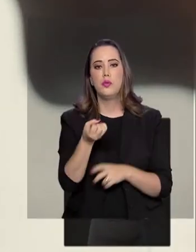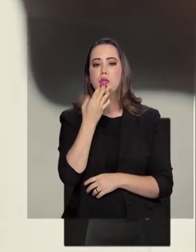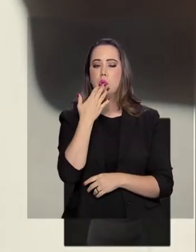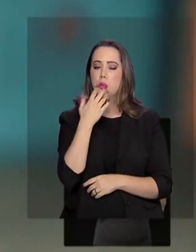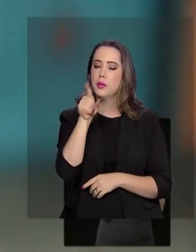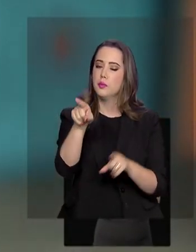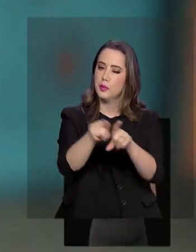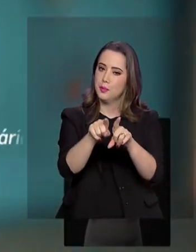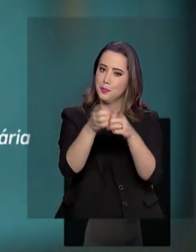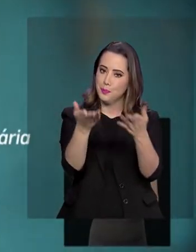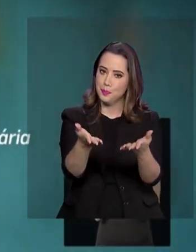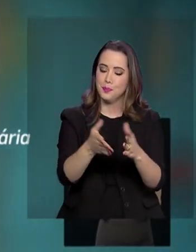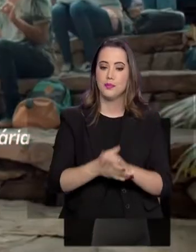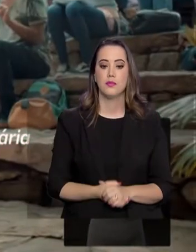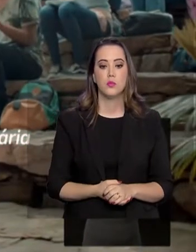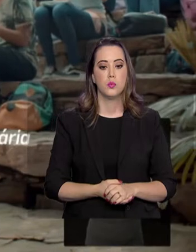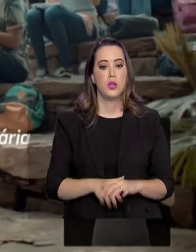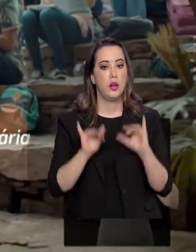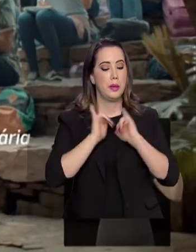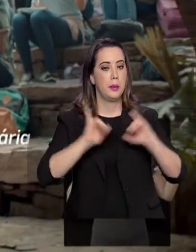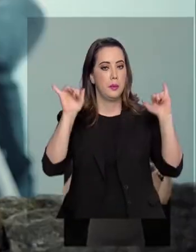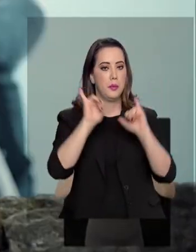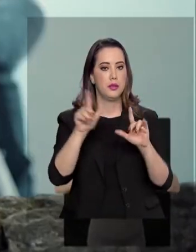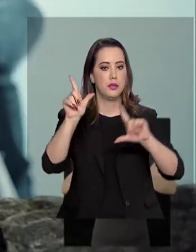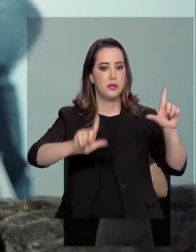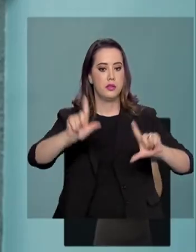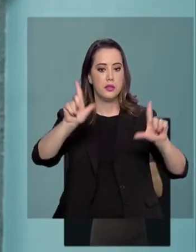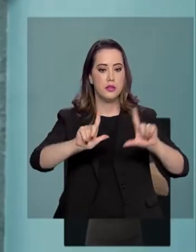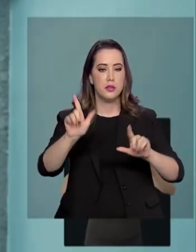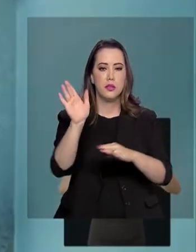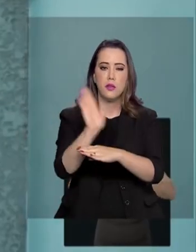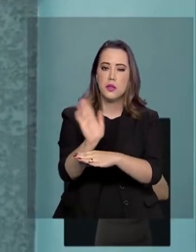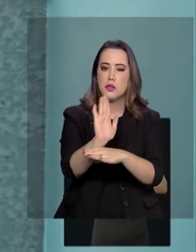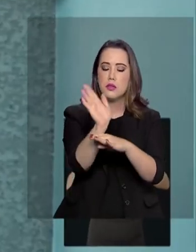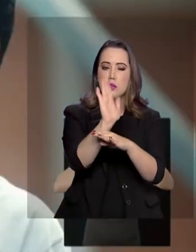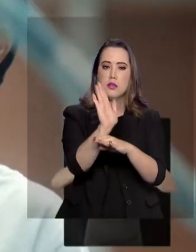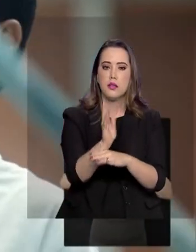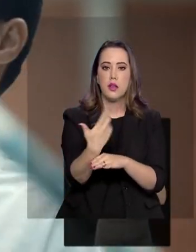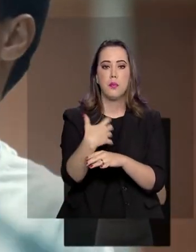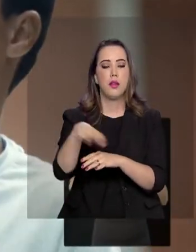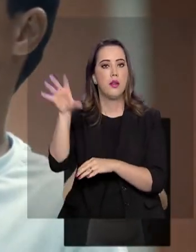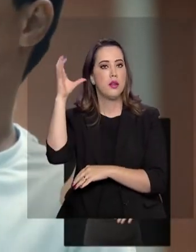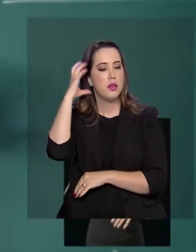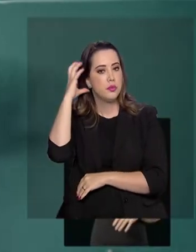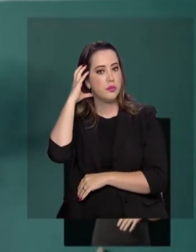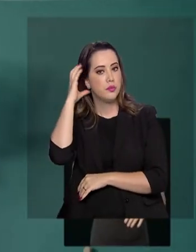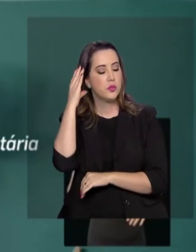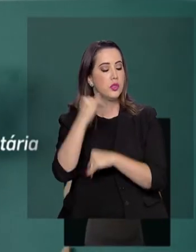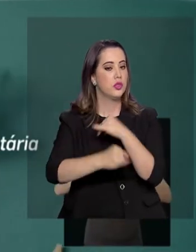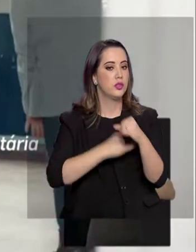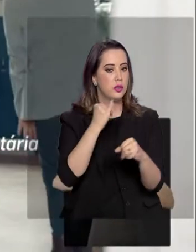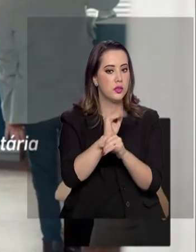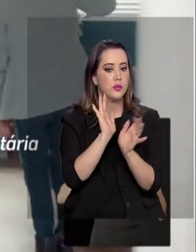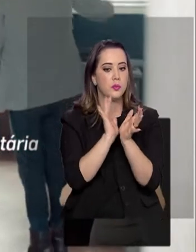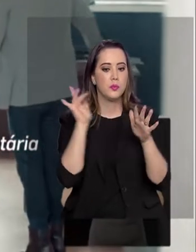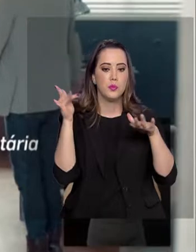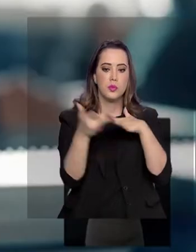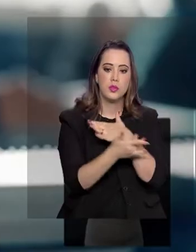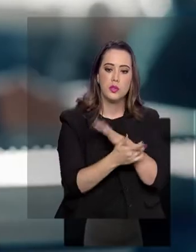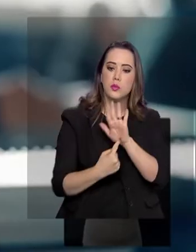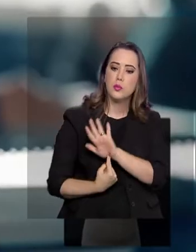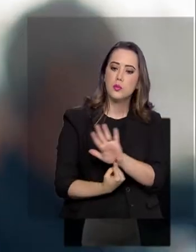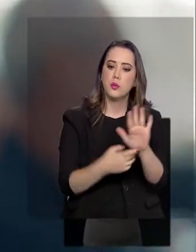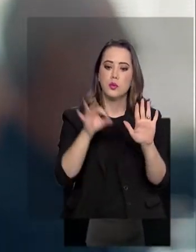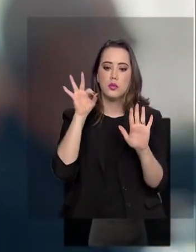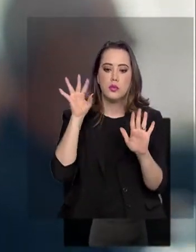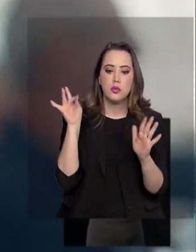Bem é para você também. A campanha estará na TV, cinema, rádio, internet e redes sociais e traz exemplos reais